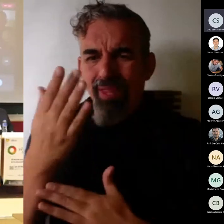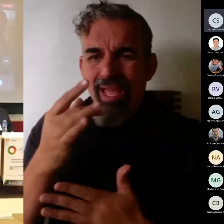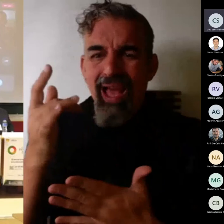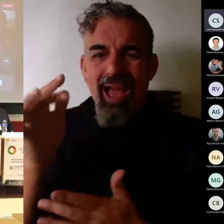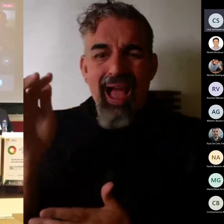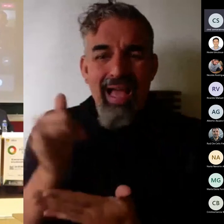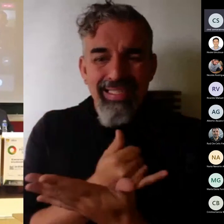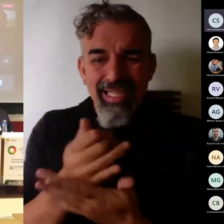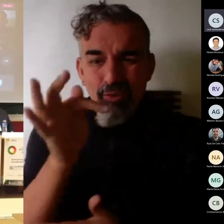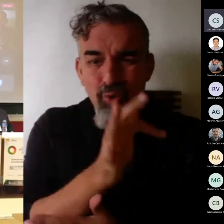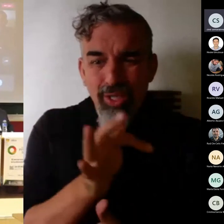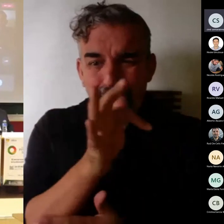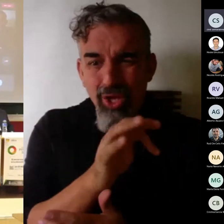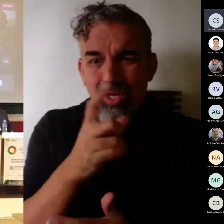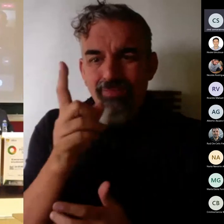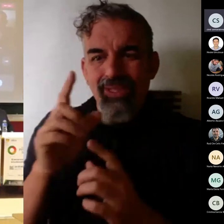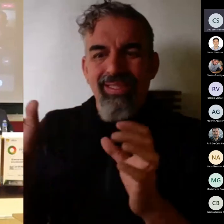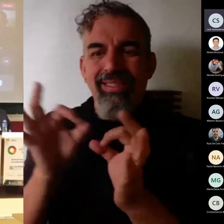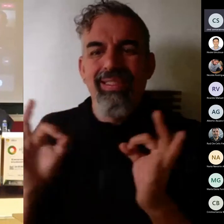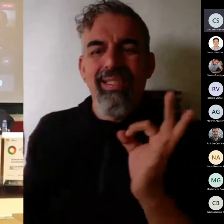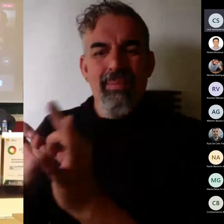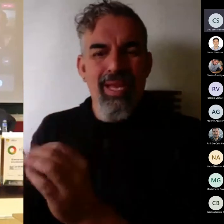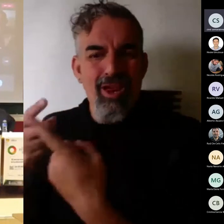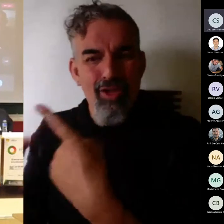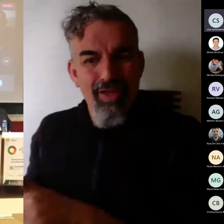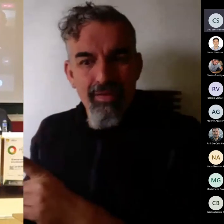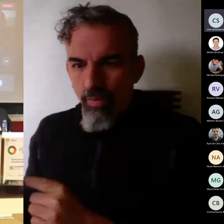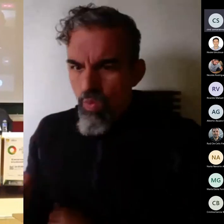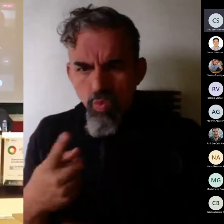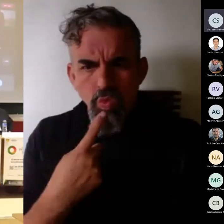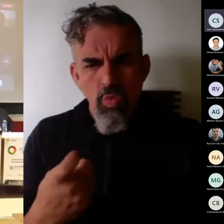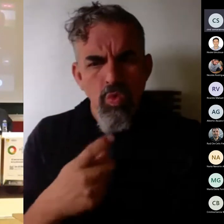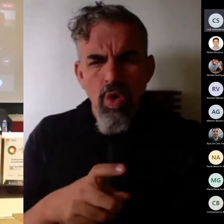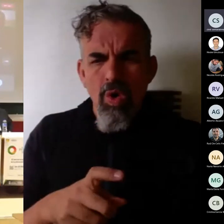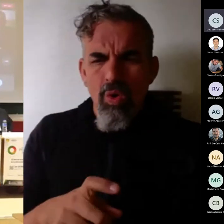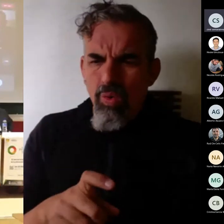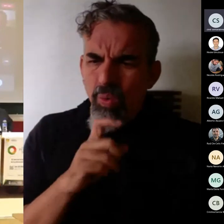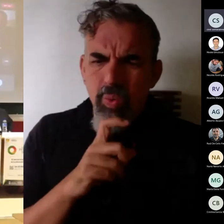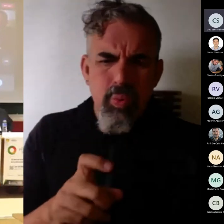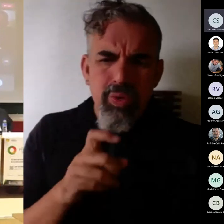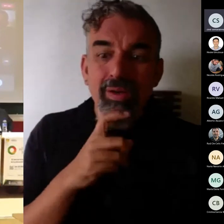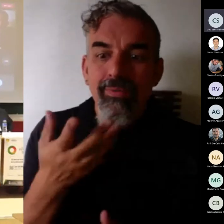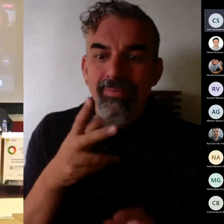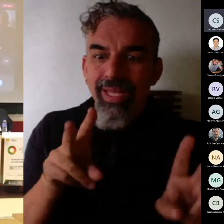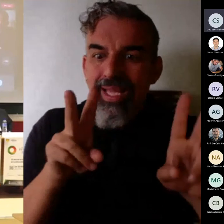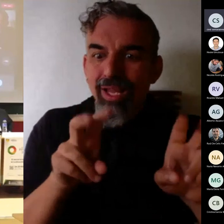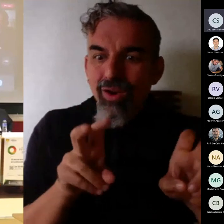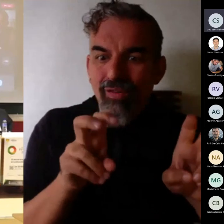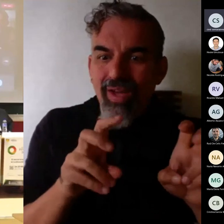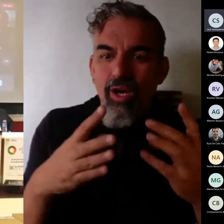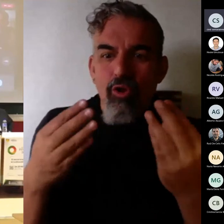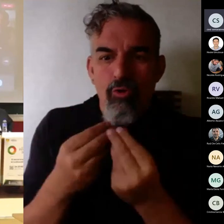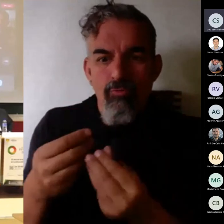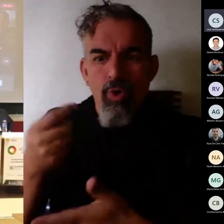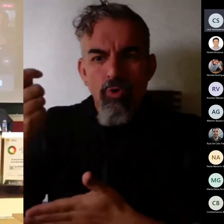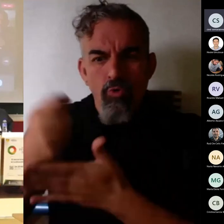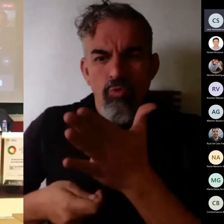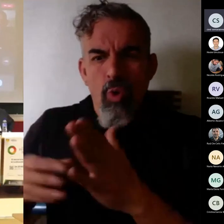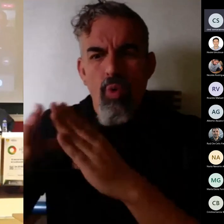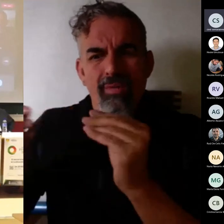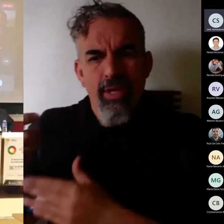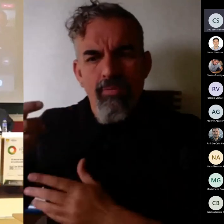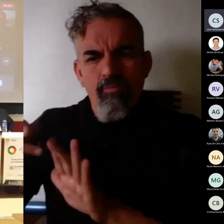teórica y hacer un seminario diferente entonces yo creo que como compaginas el innovar el hacer cosas con la rigidez que luego hay que tener